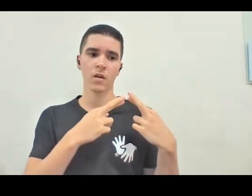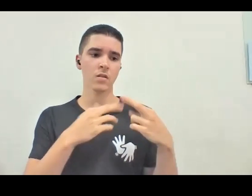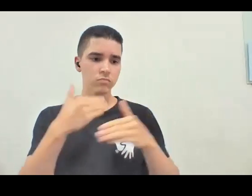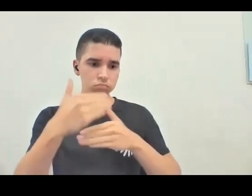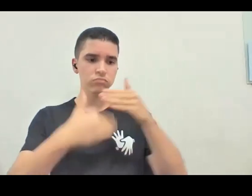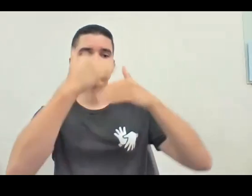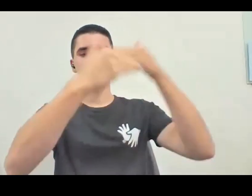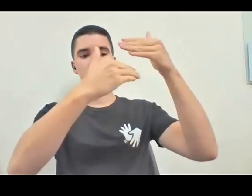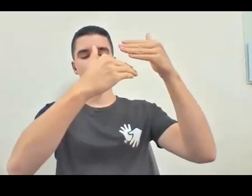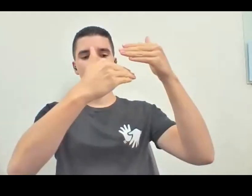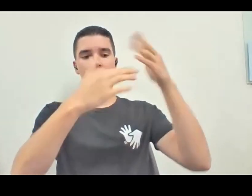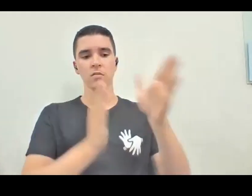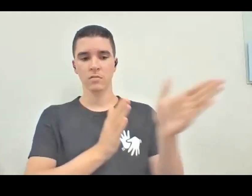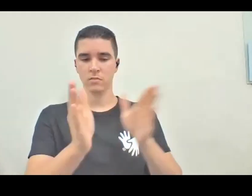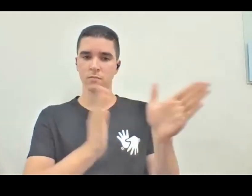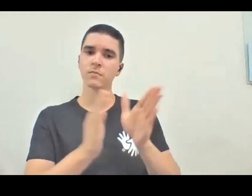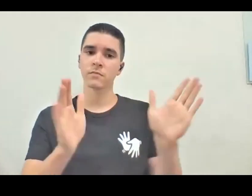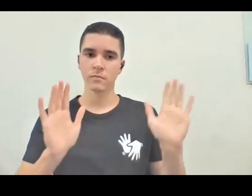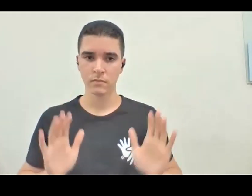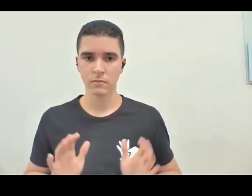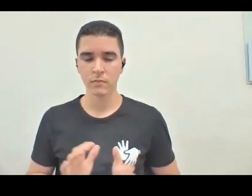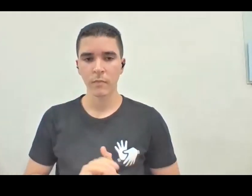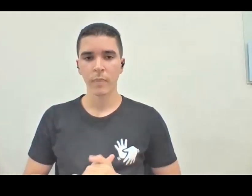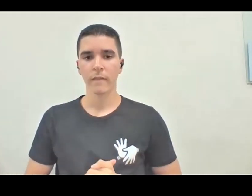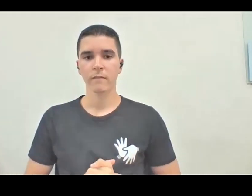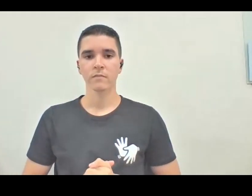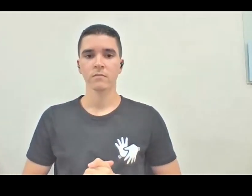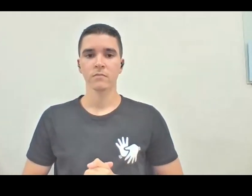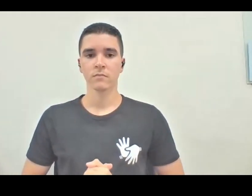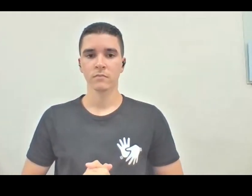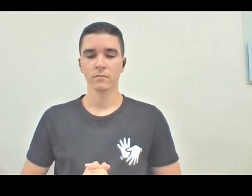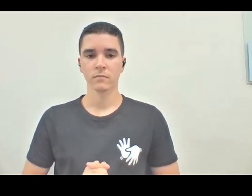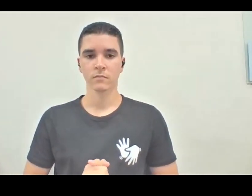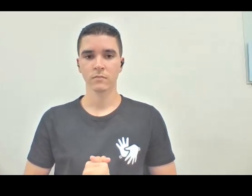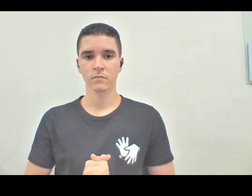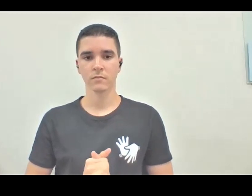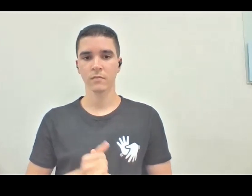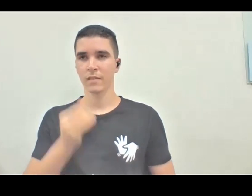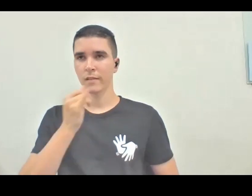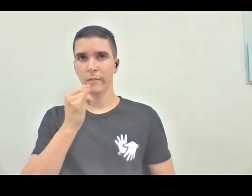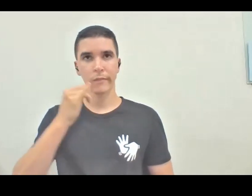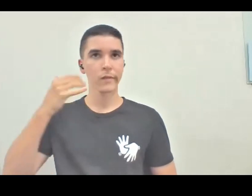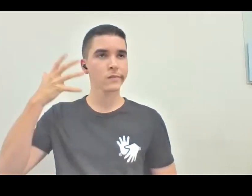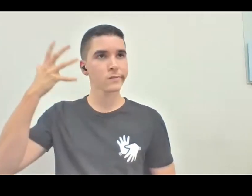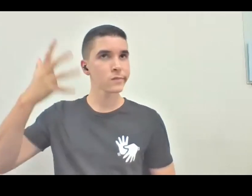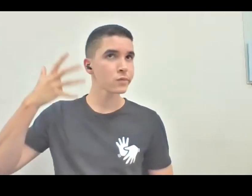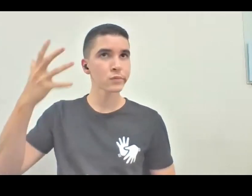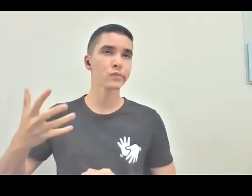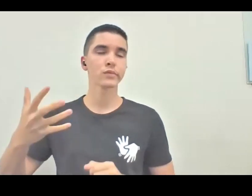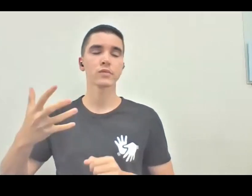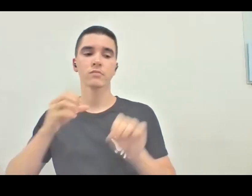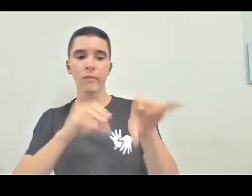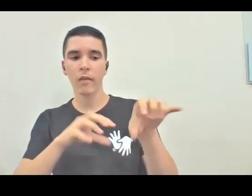a acessibilidade, né, e essa armadilha que é cair nesse discurso do educativo resolve, isso é uma grande